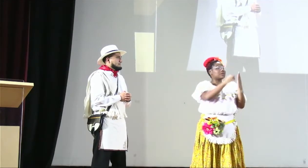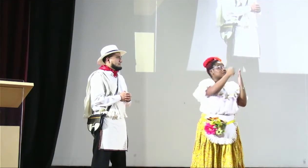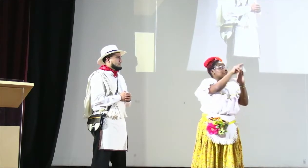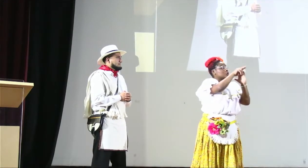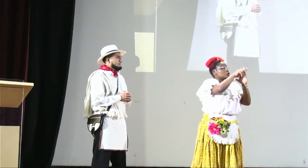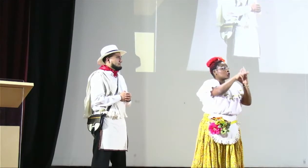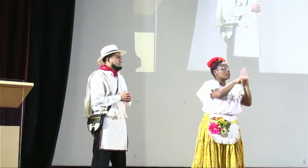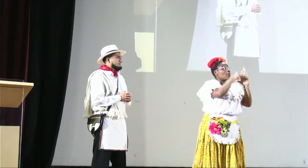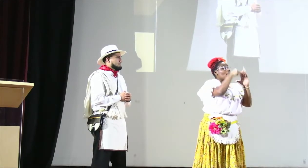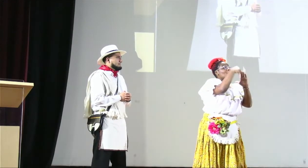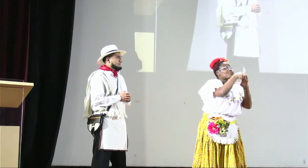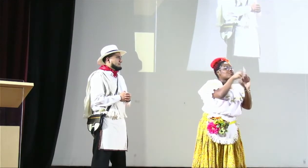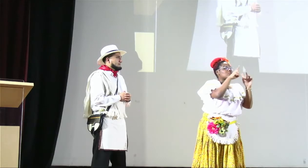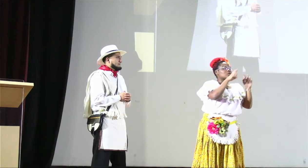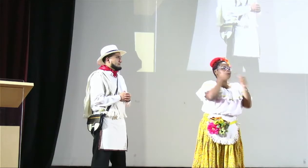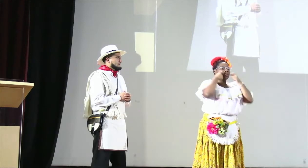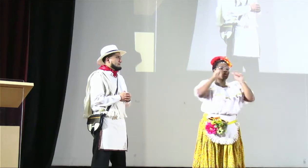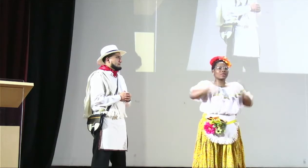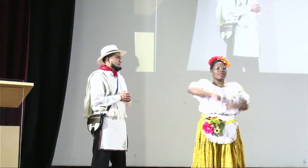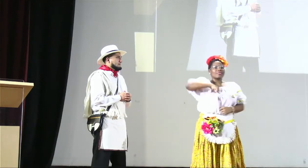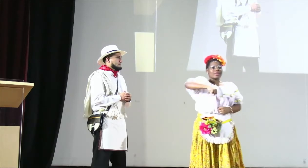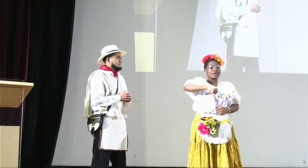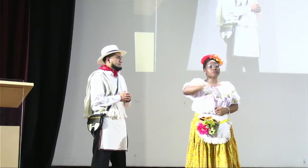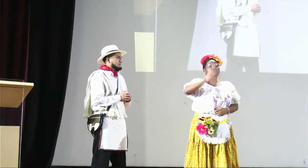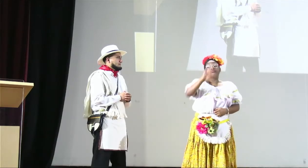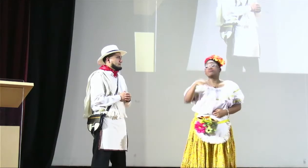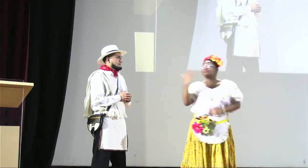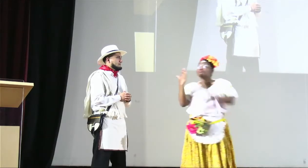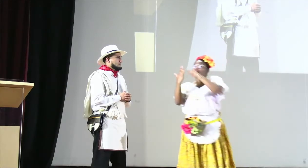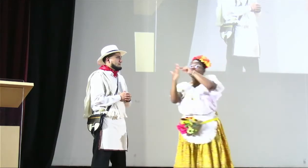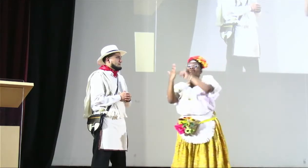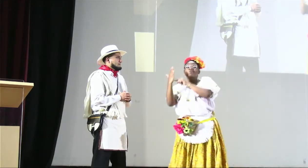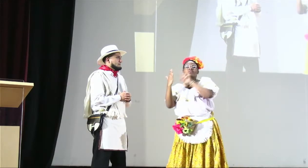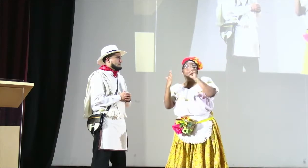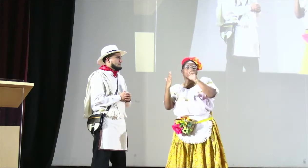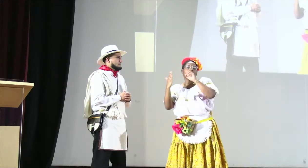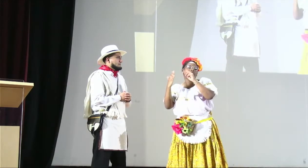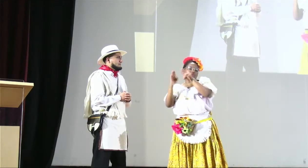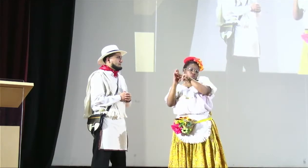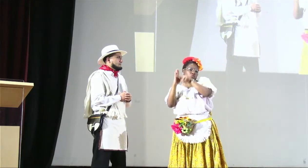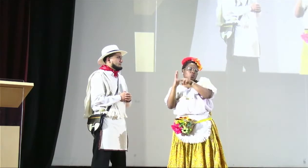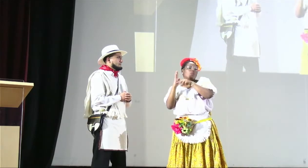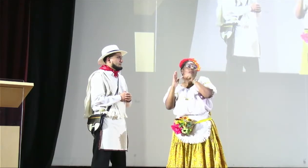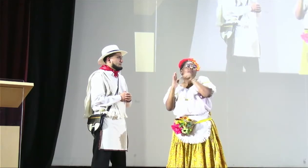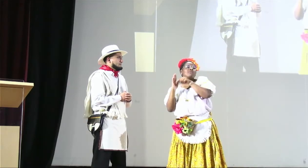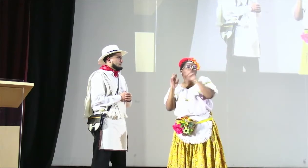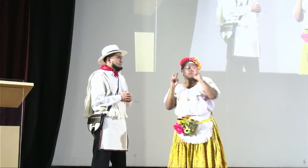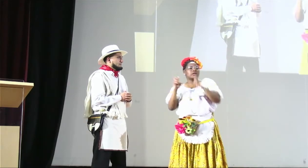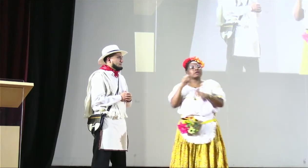normativa, sobre los derechos de las personas sordas, que hablan sobre